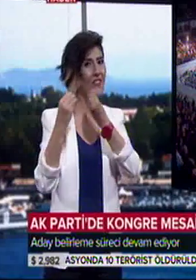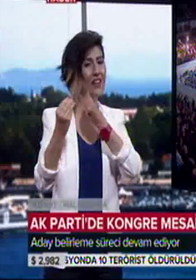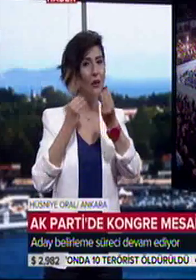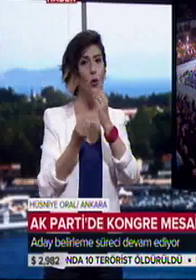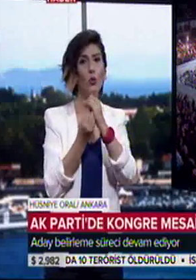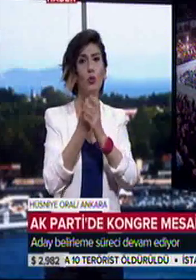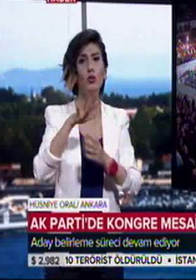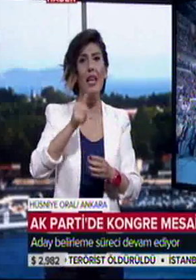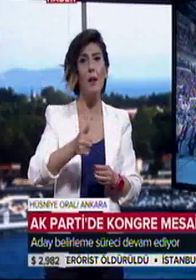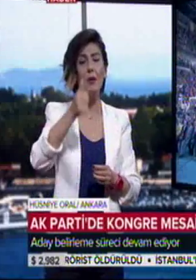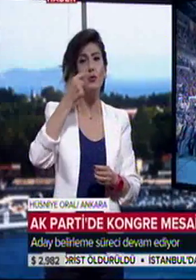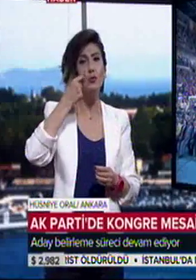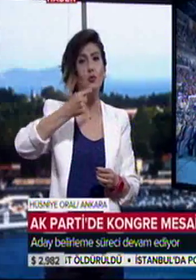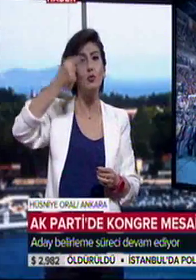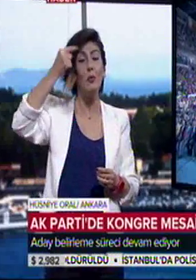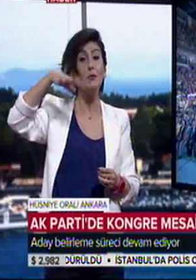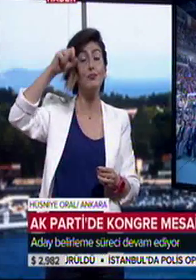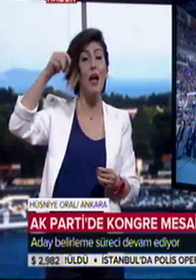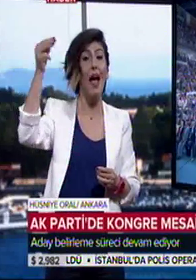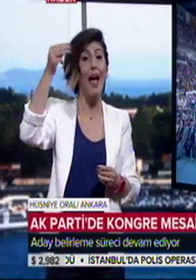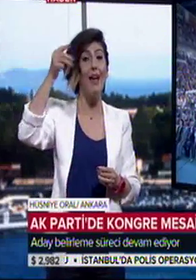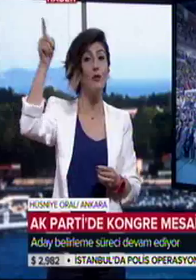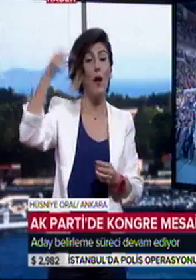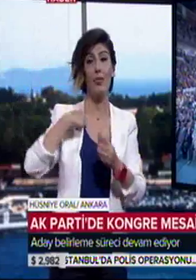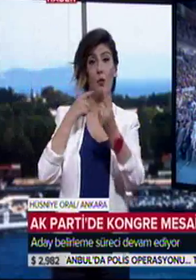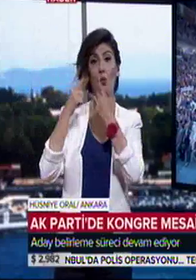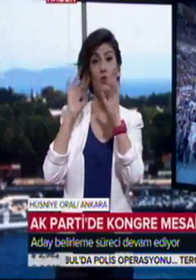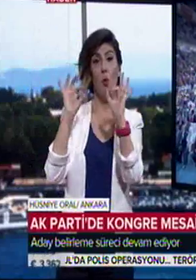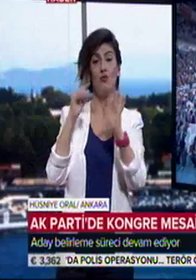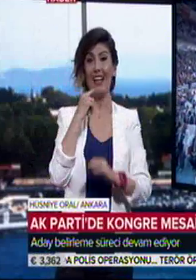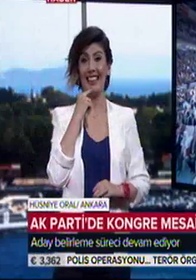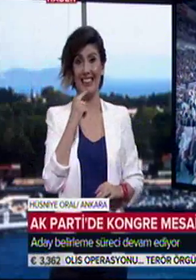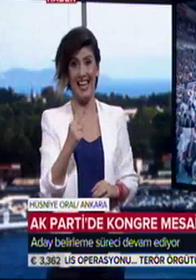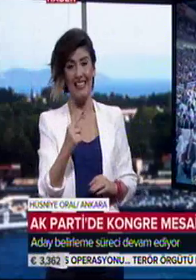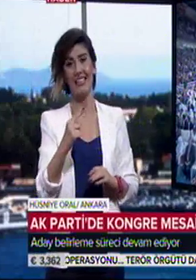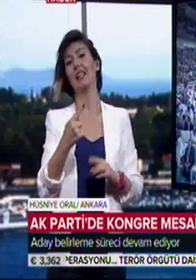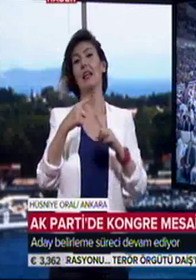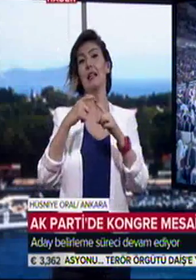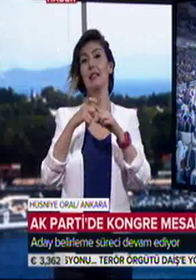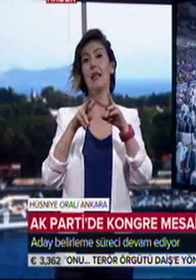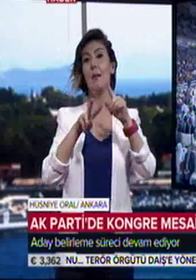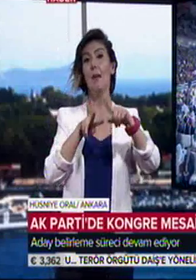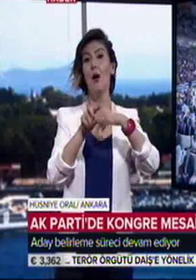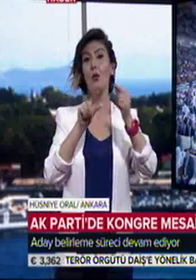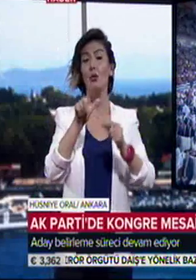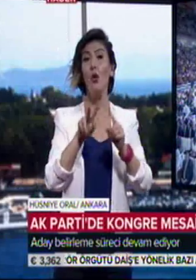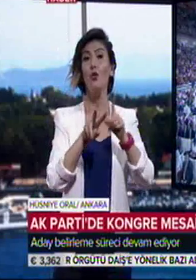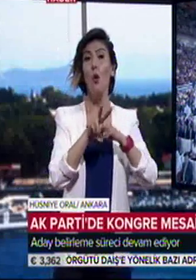genel başkanı ve Cumhurbaşkanı Recep Tayyip Erdoğan'la yapılacağını söylemişti. Hem temayi yoklamaları sonucu hem de Cumhurbaşkanı ile